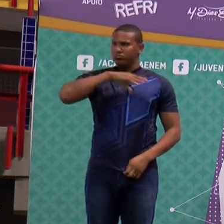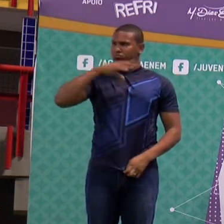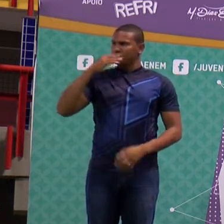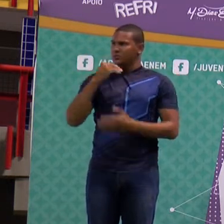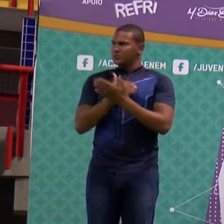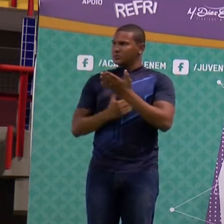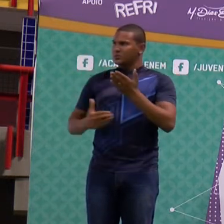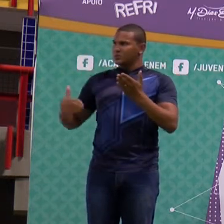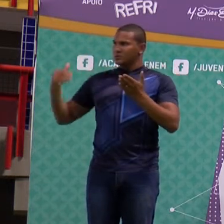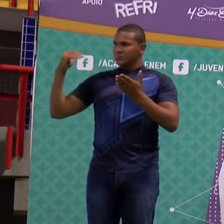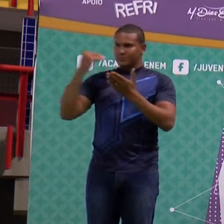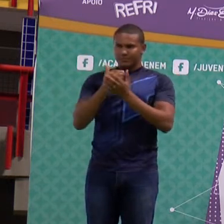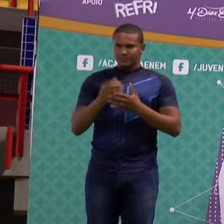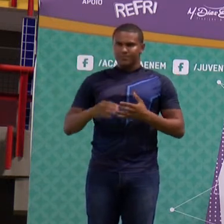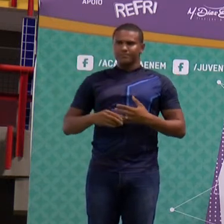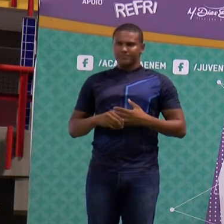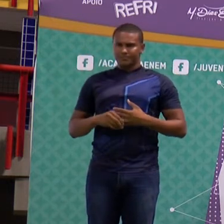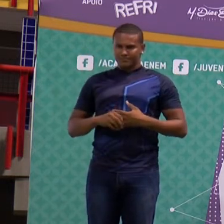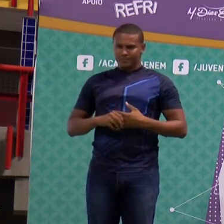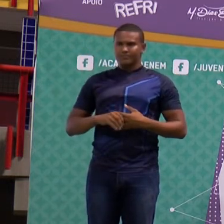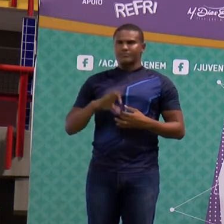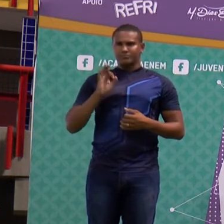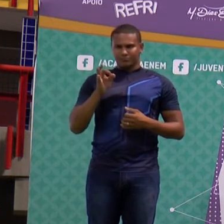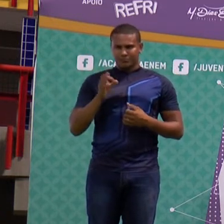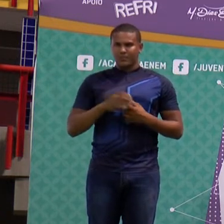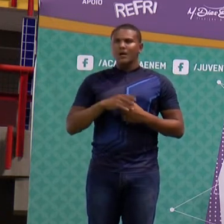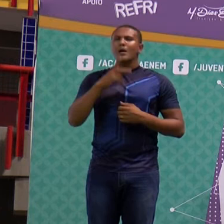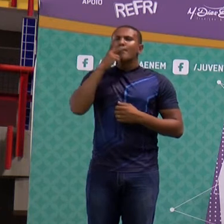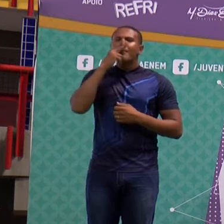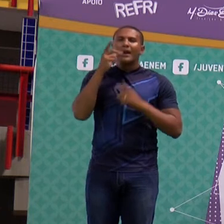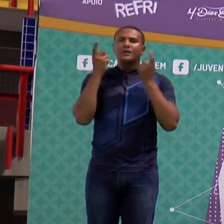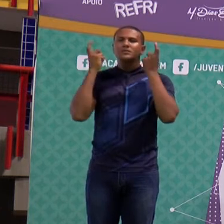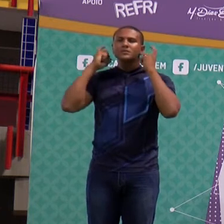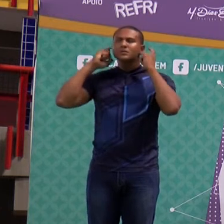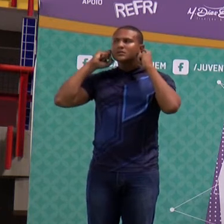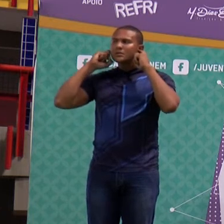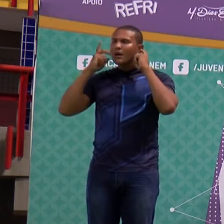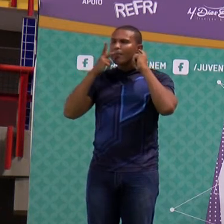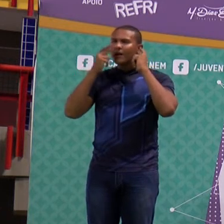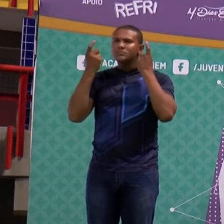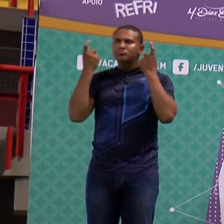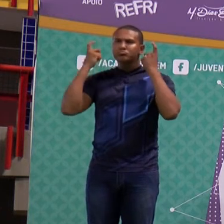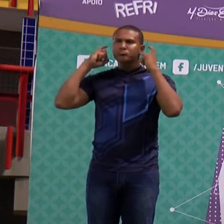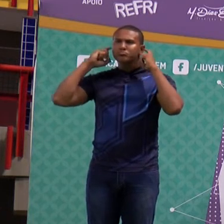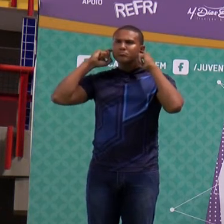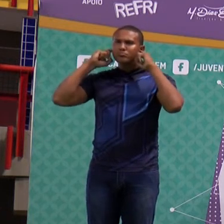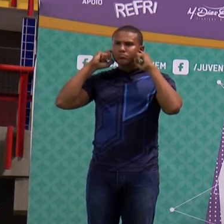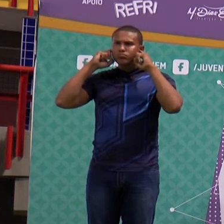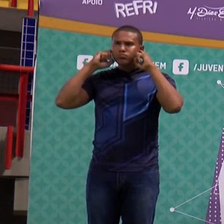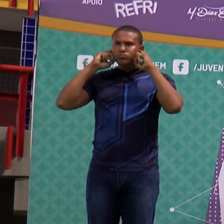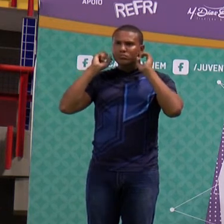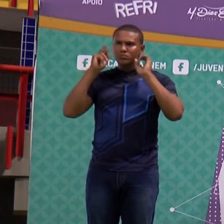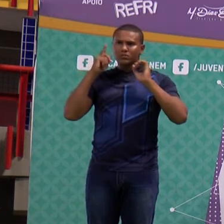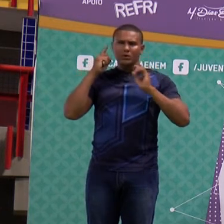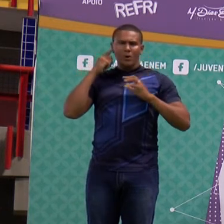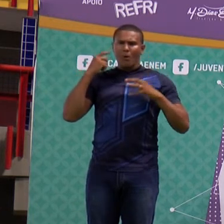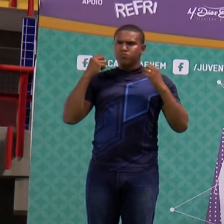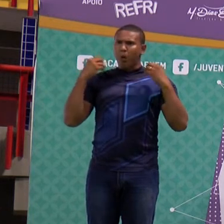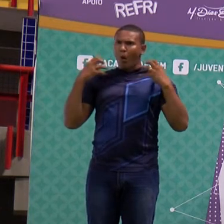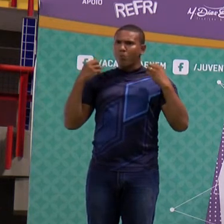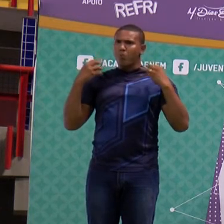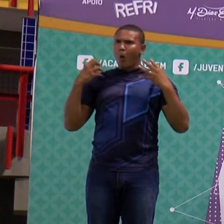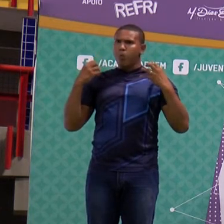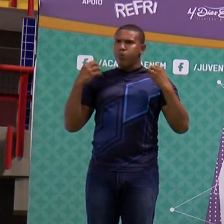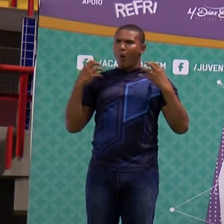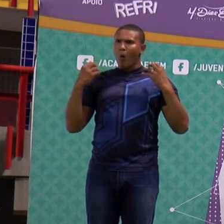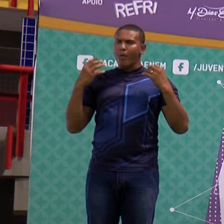parecido com a ideia de você estar com fone de ouvido se você está ouvindo o som com fone de ouvido ele coladinho no ouvido o som está bem forte aí você